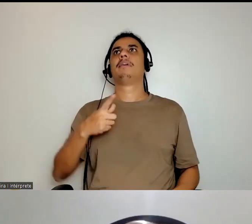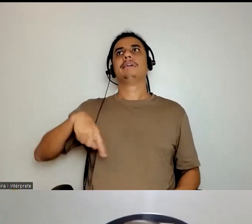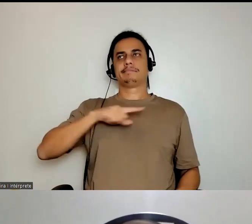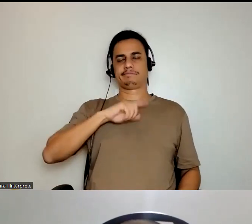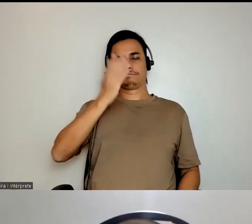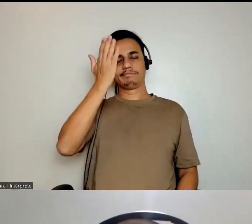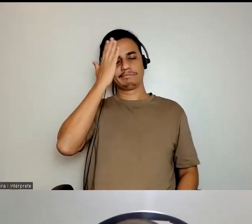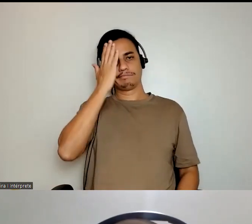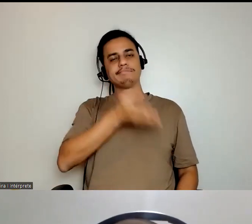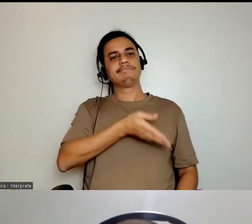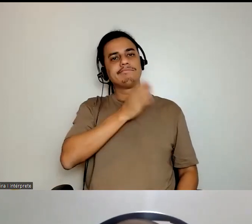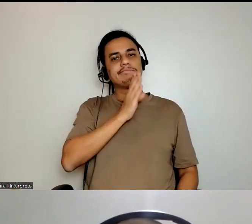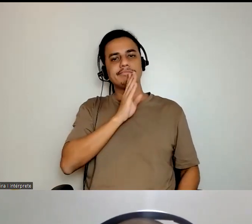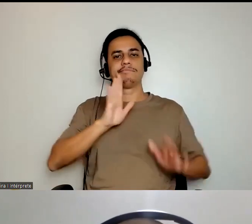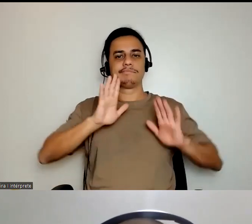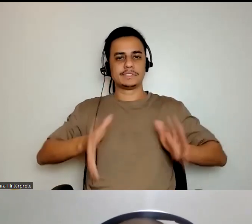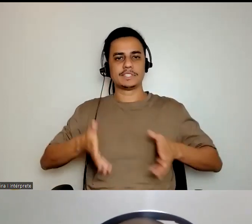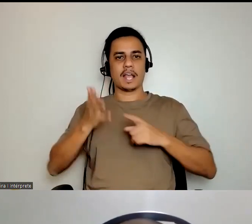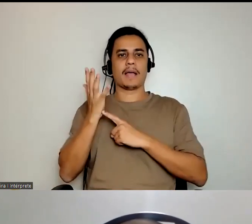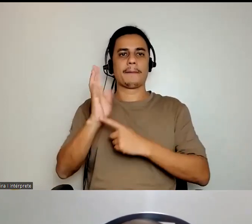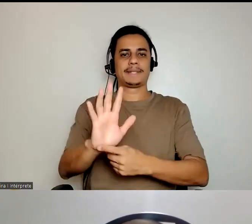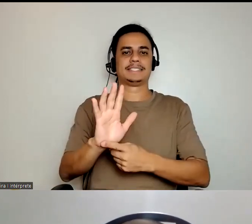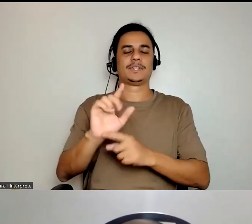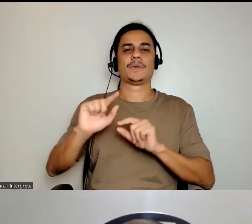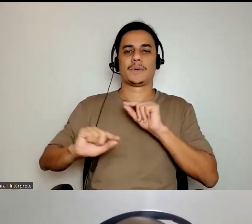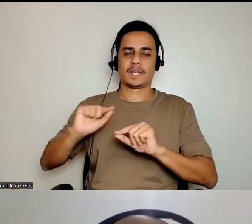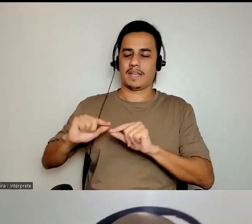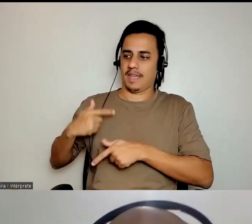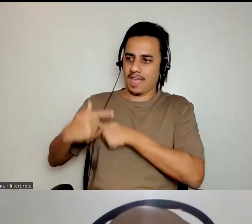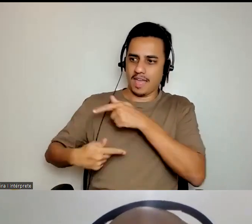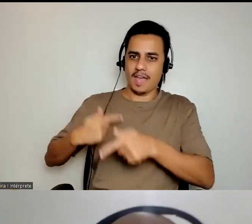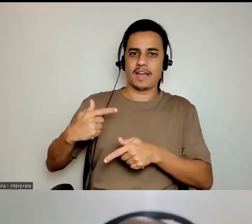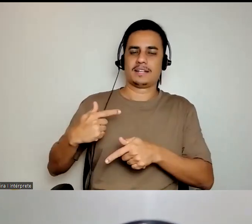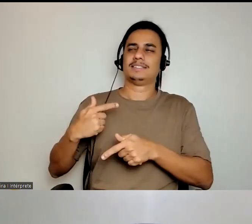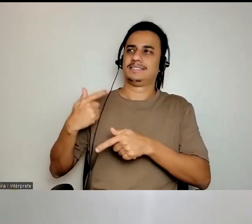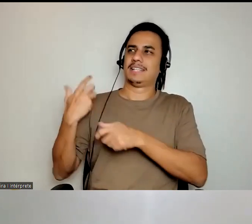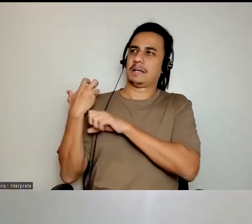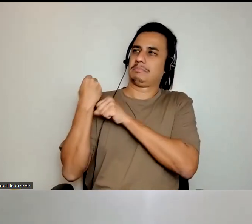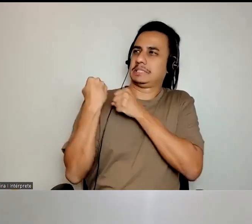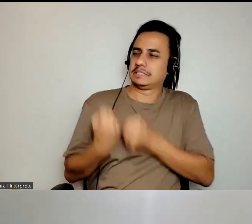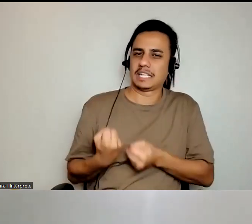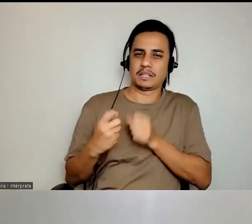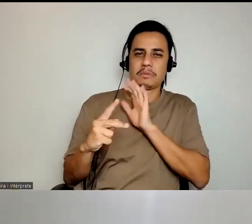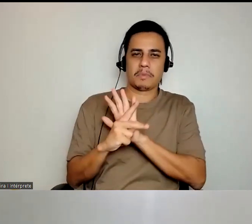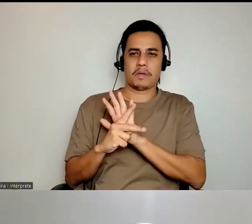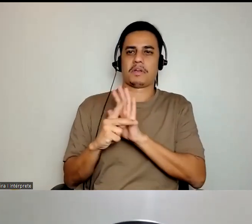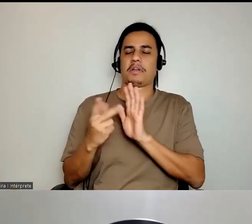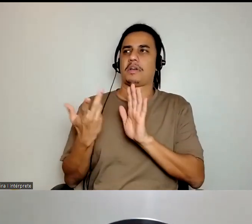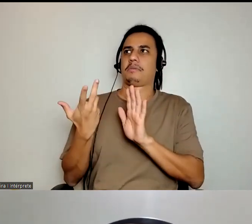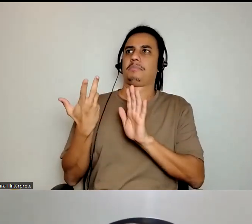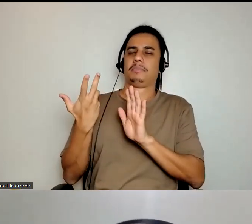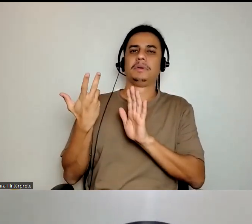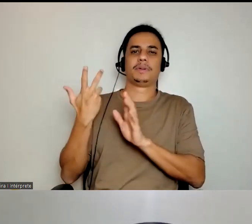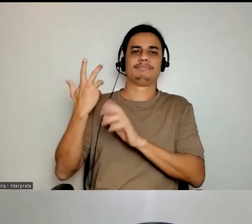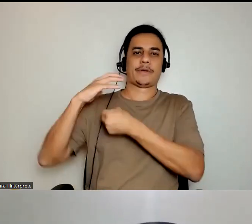conhece, como já foi apresentado, essa herança, esse carrego colonial, né, esse entulho ideológico